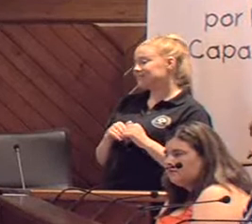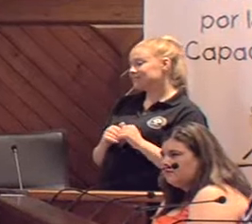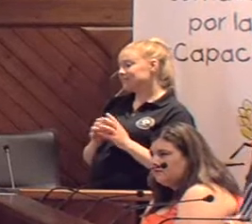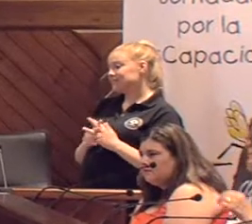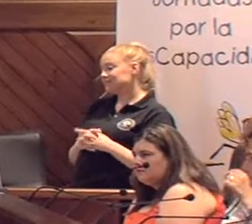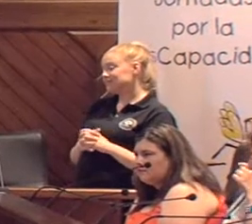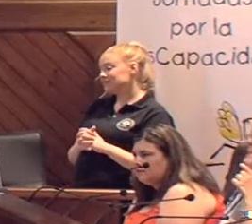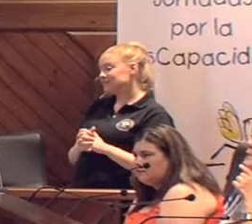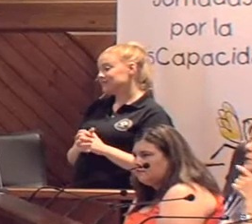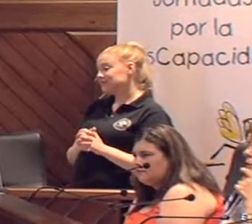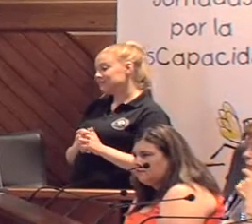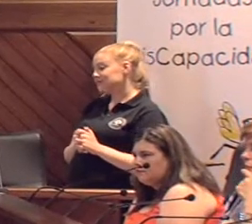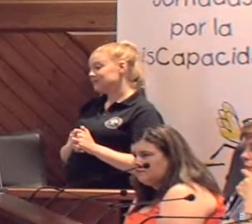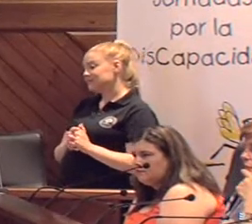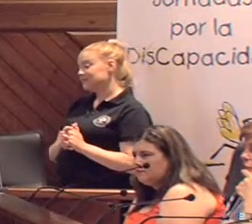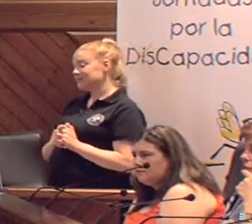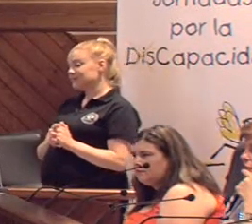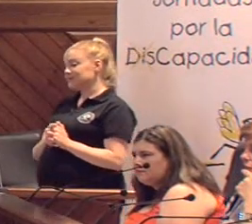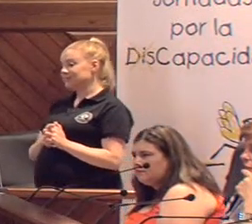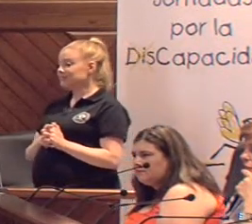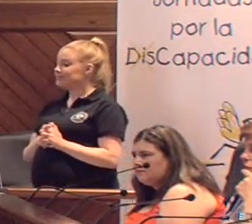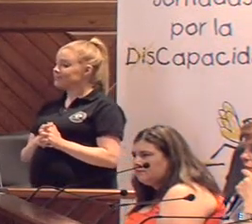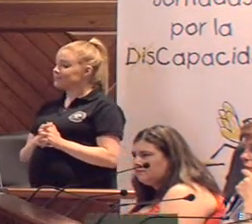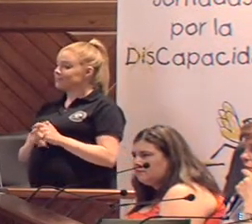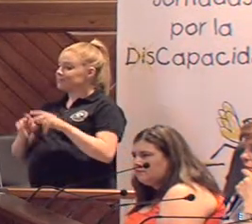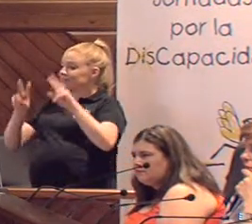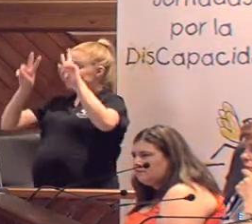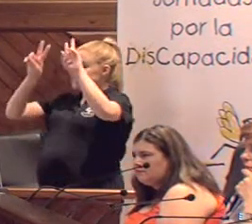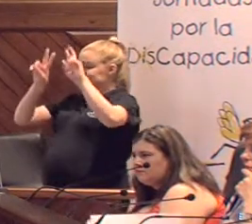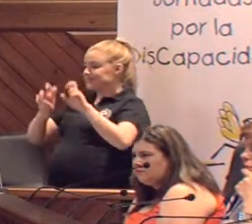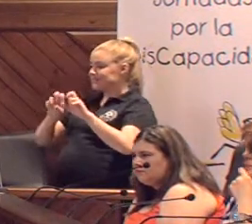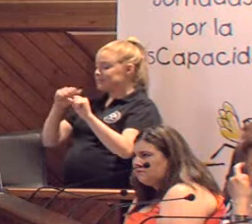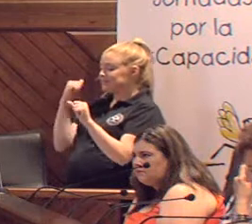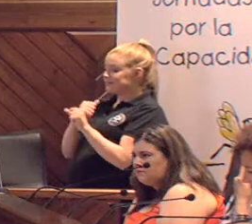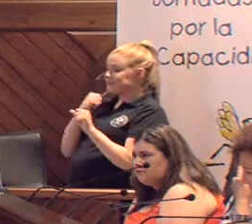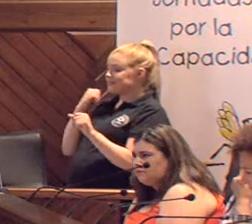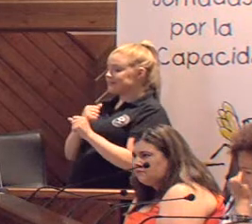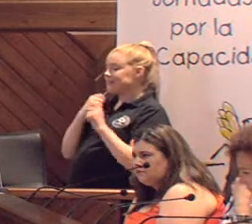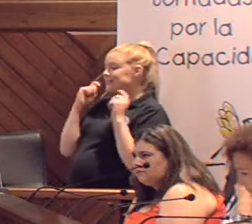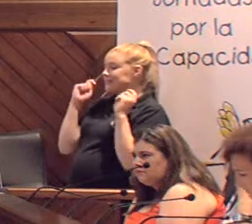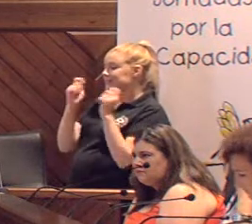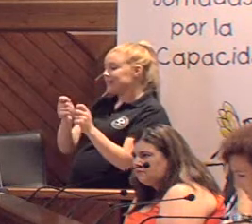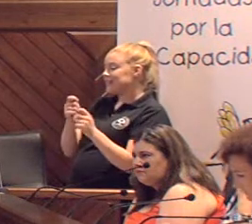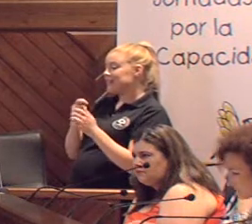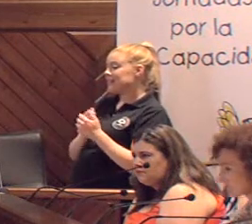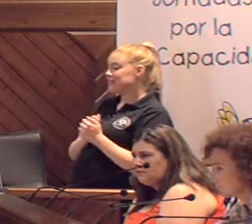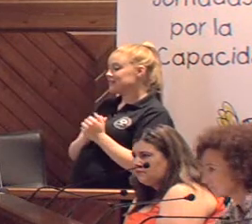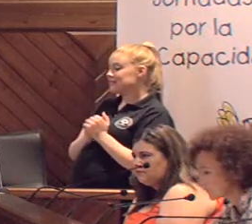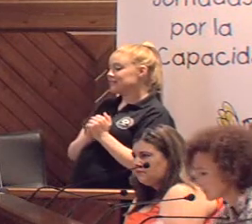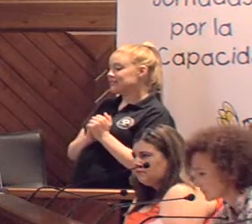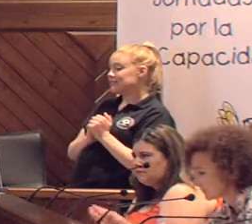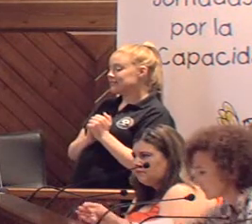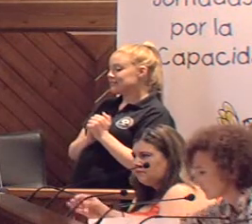Del tema de los puestos de trabajo, del empleo, de eso, ¿ha habido